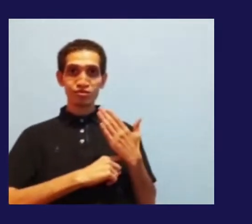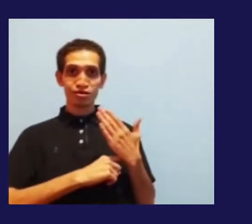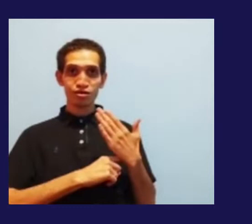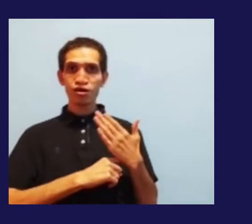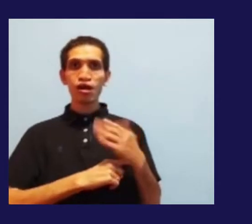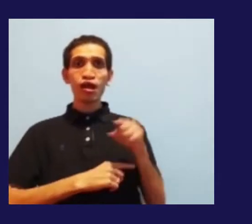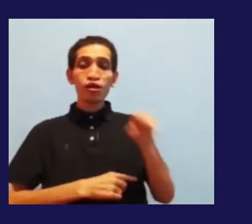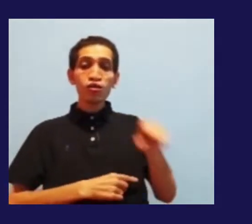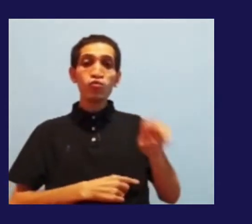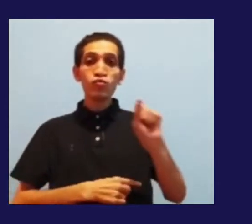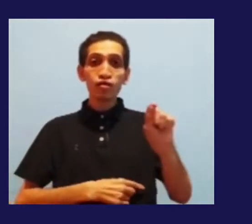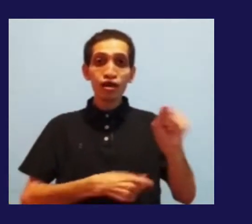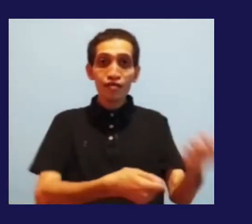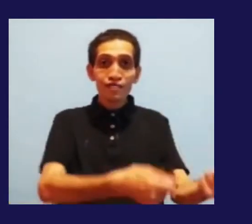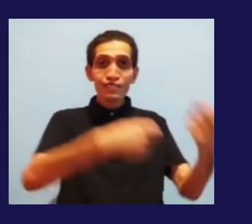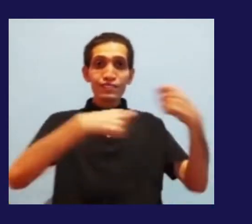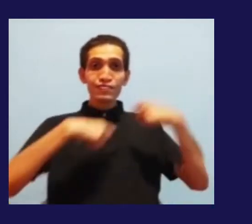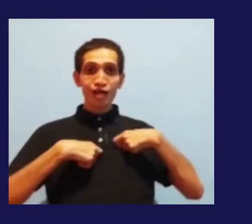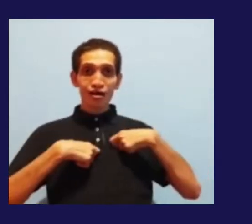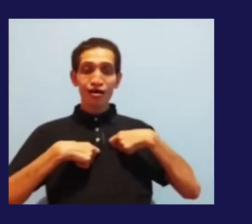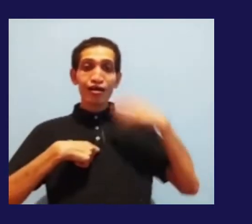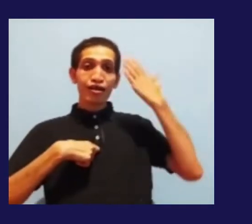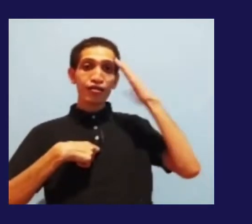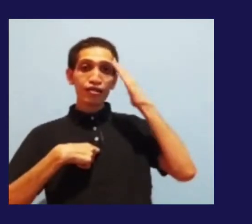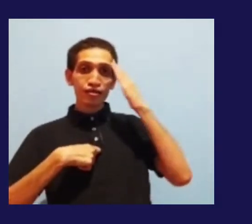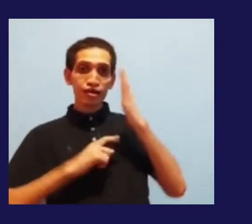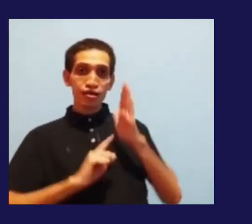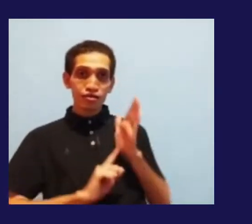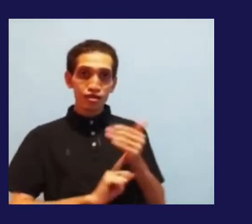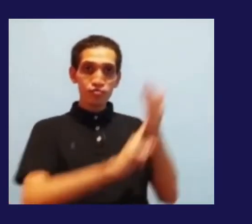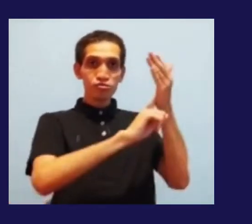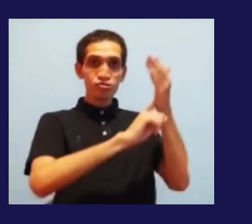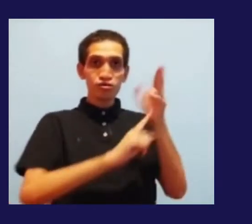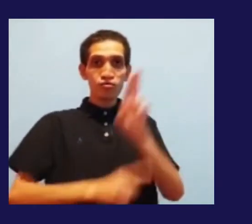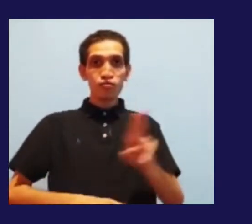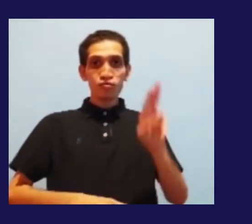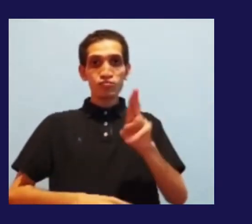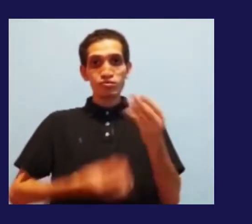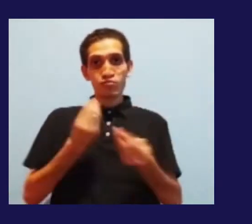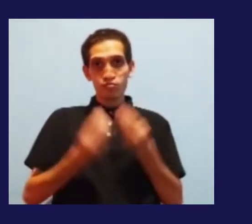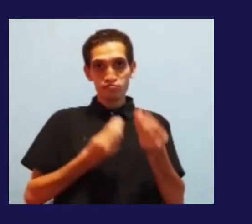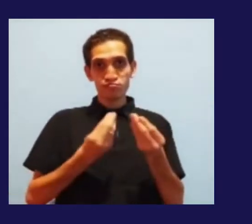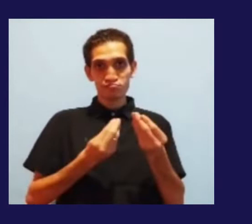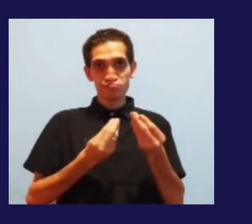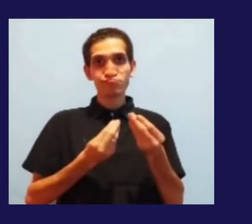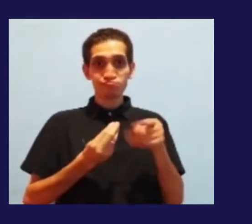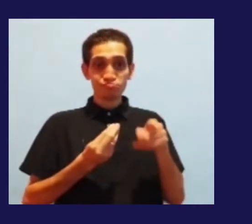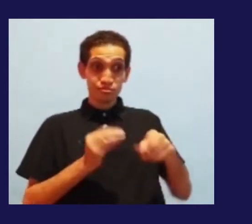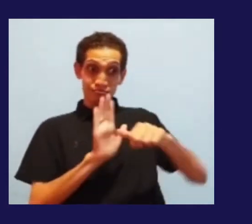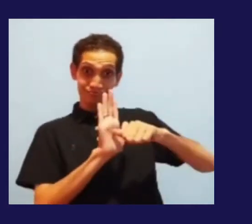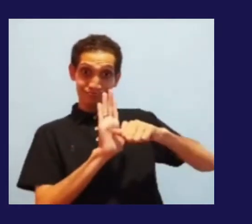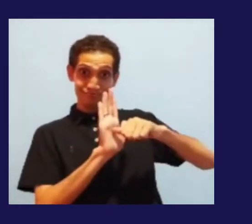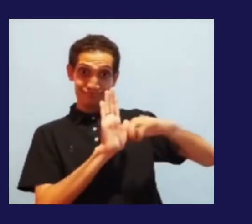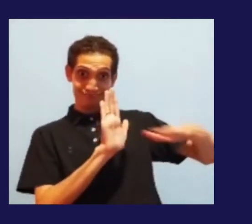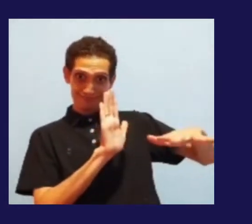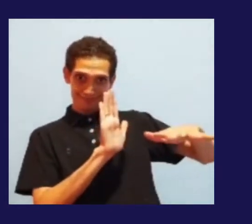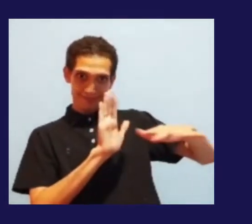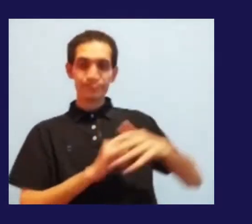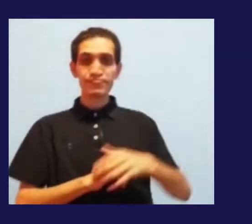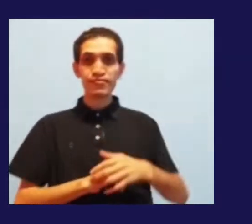estar auxiliando a pessoa a utilizar tecnologia. Então, por exemplo, vou dar um exemplo aqui de uma